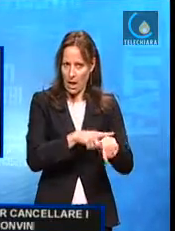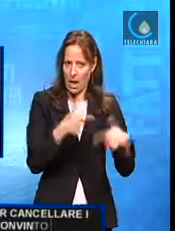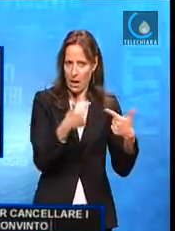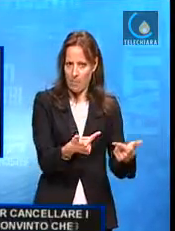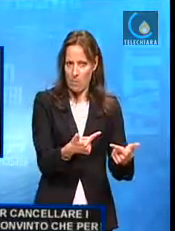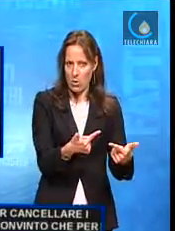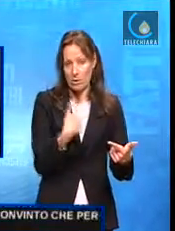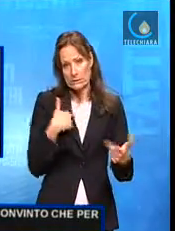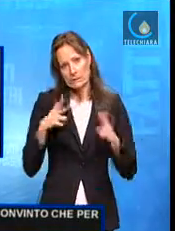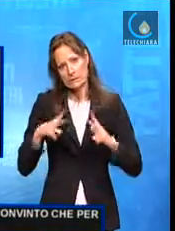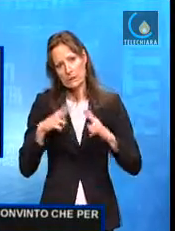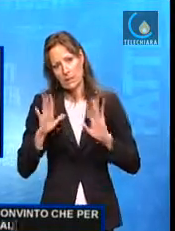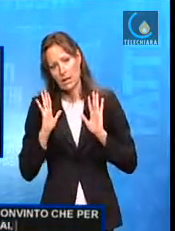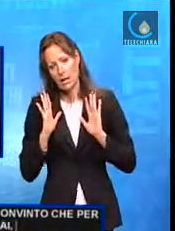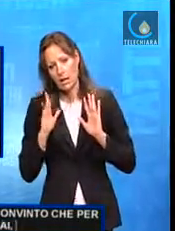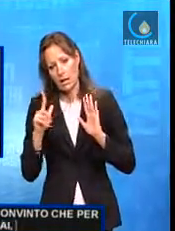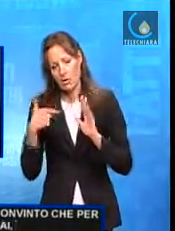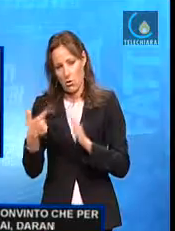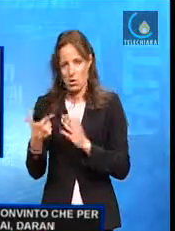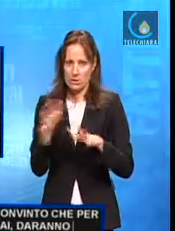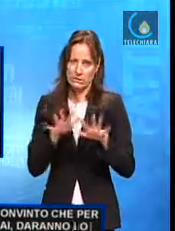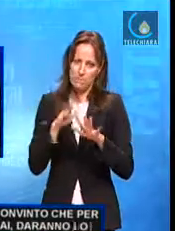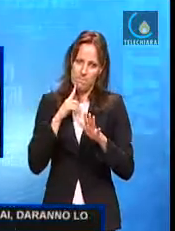daranno lo spazio che avrete modo di vedere fra poco.